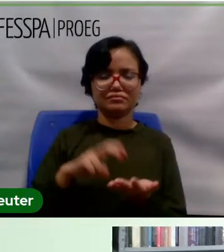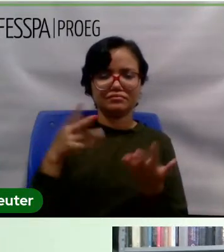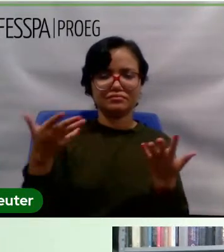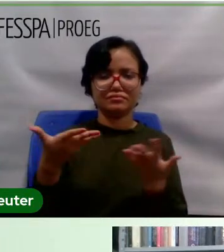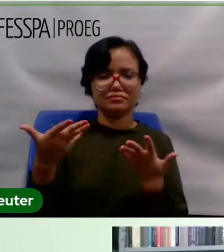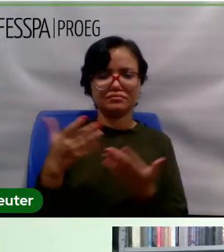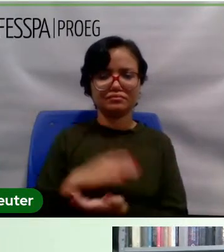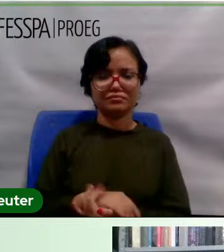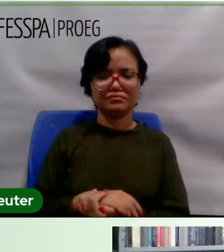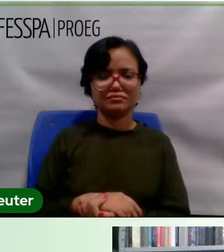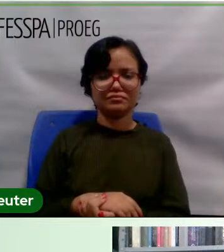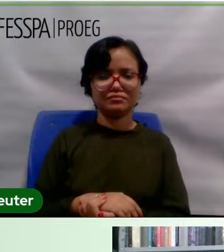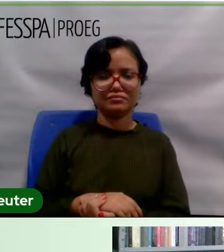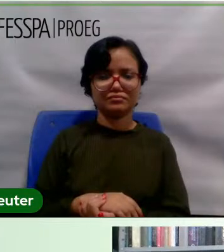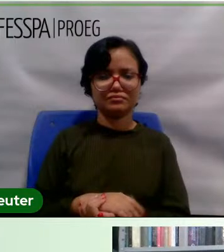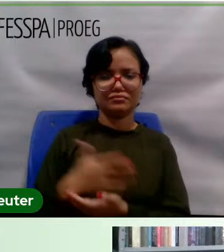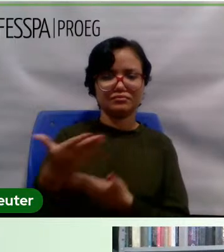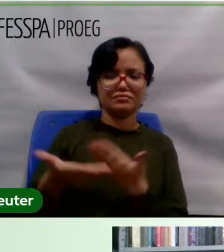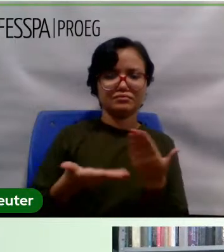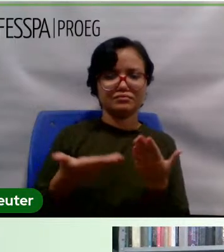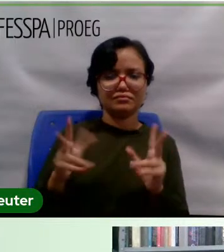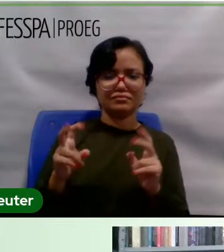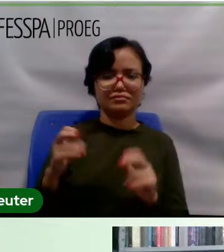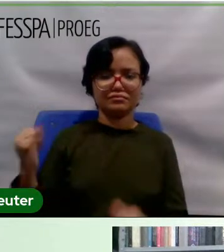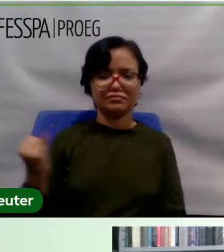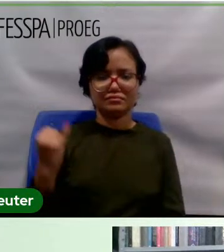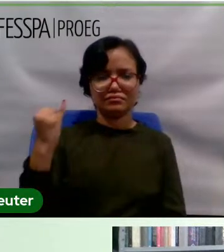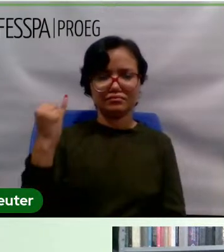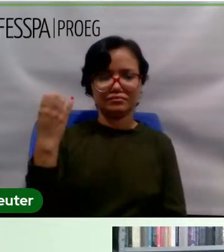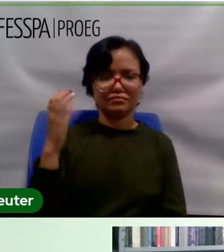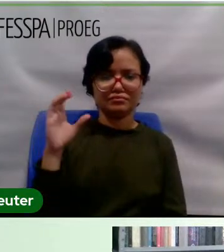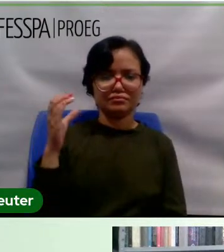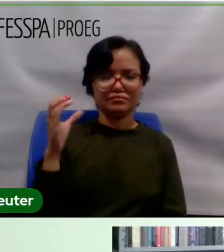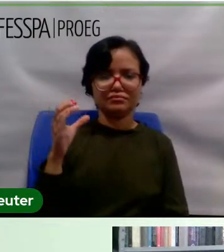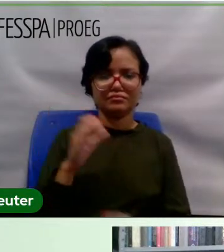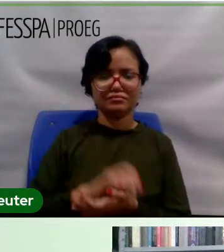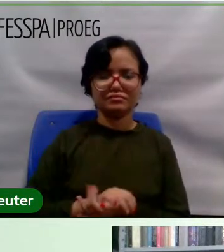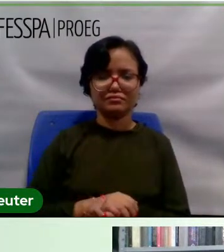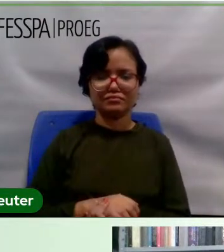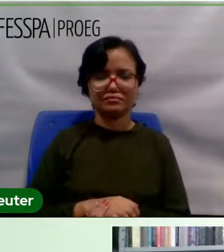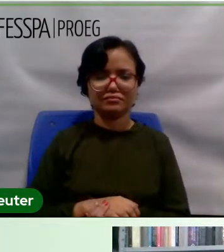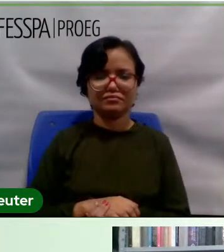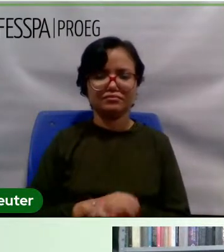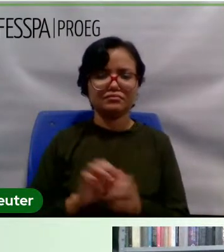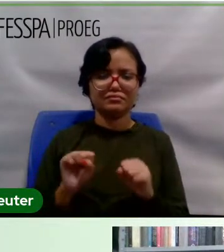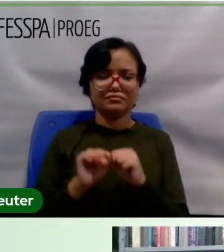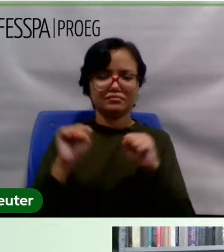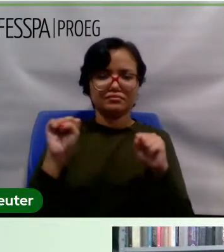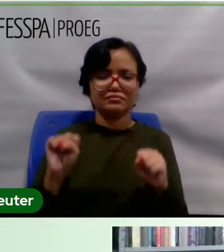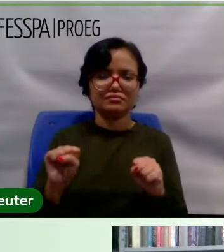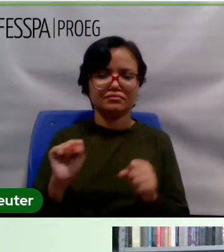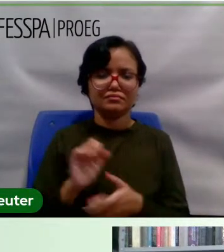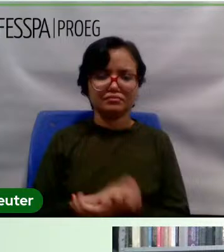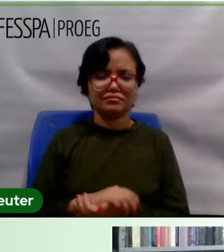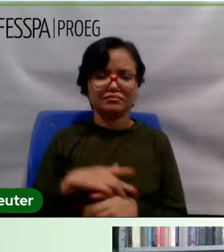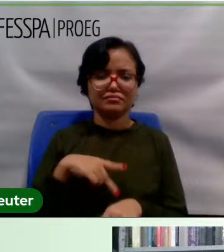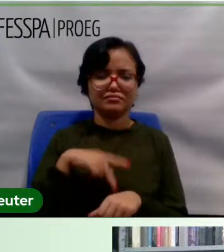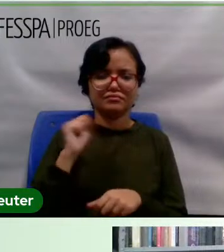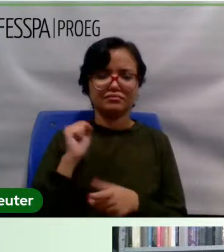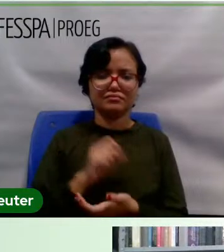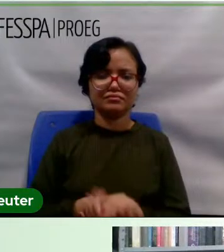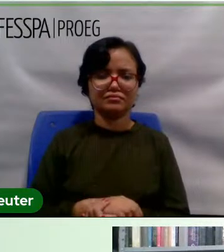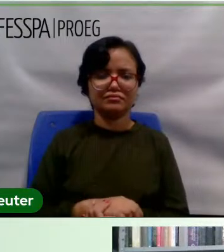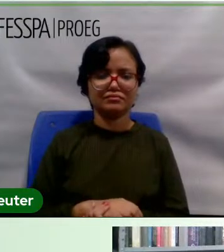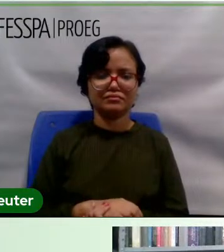conversar conosco um pouco sobre a importância da ciência e da tecnologia e do sistema de pós-graduação em um